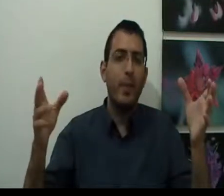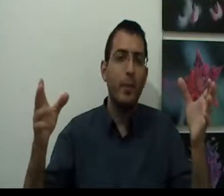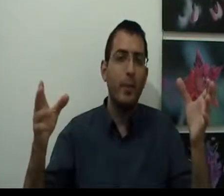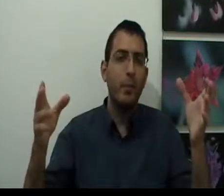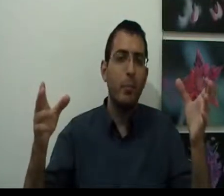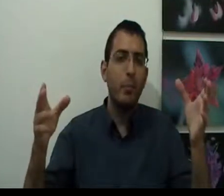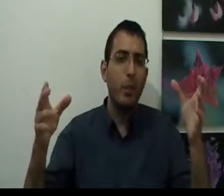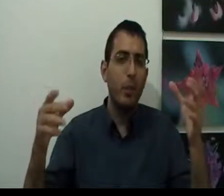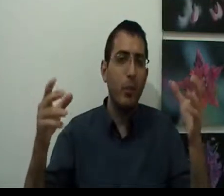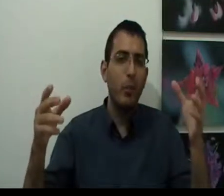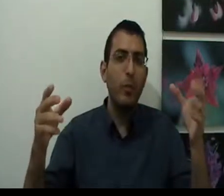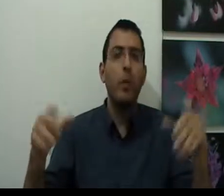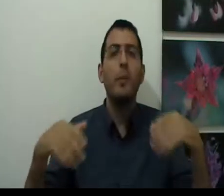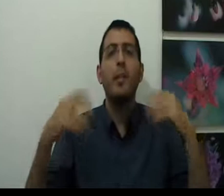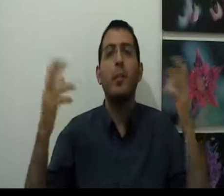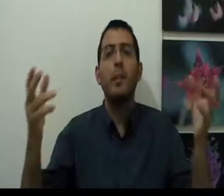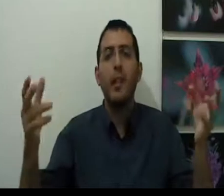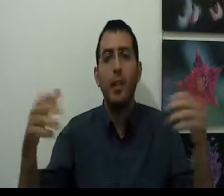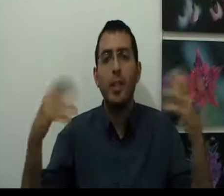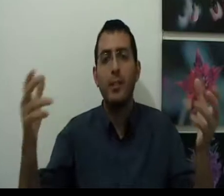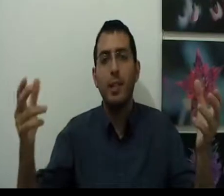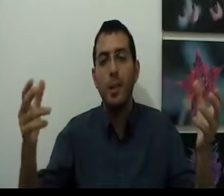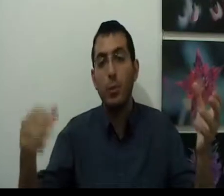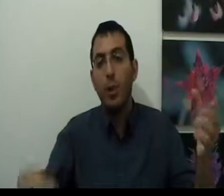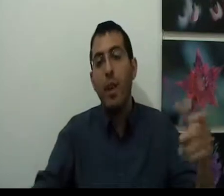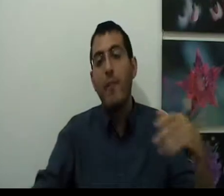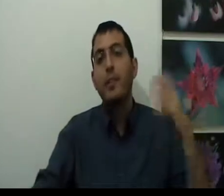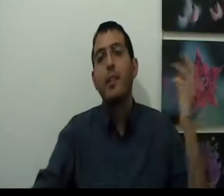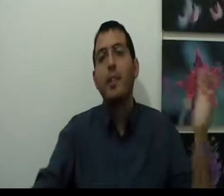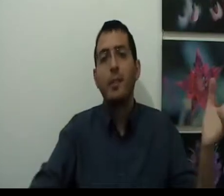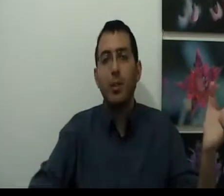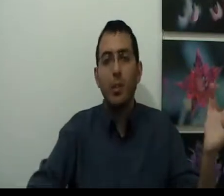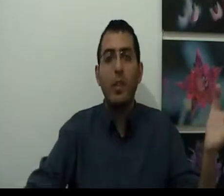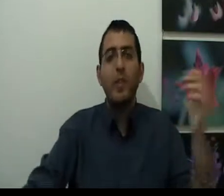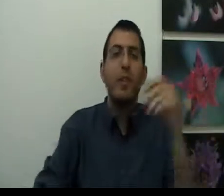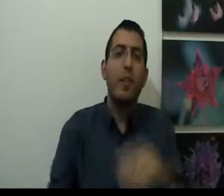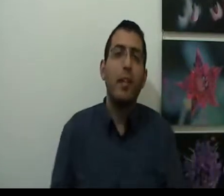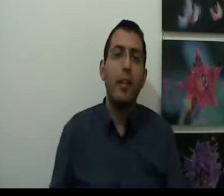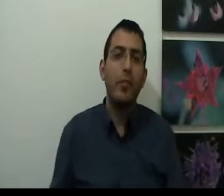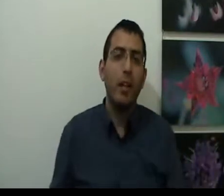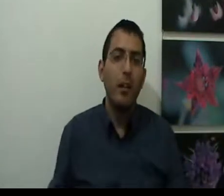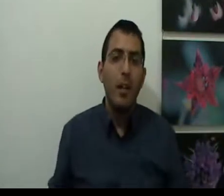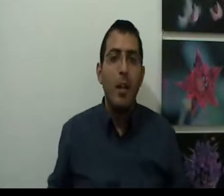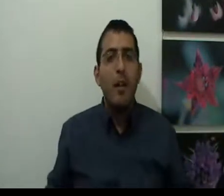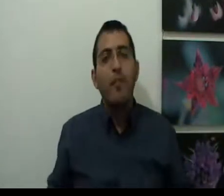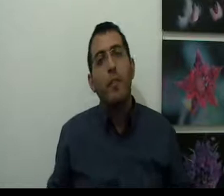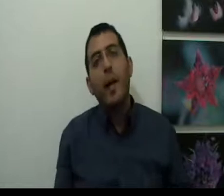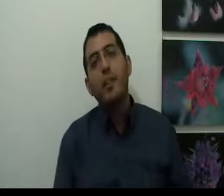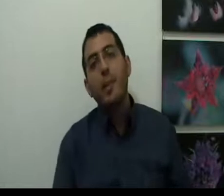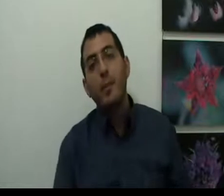רצה בשלמות, ובכל מקרה תמיד אני ארגיש שחסר לי משהו, ותמיד אני ארצה יותר טוב, ותמיד אני אפחד להרגיש רע. וברגע שבנאדם